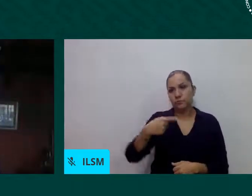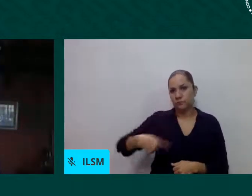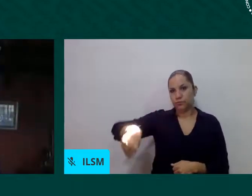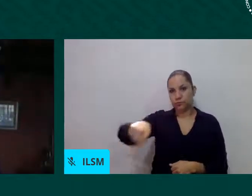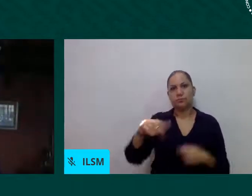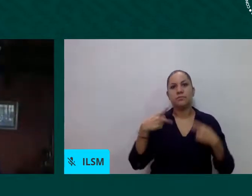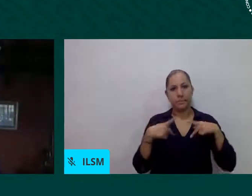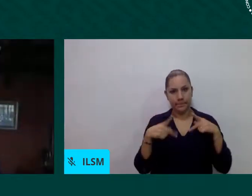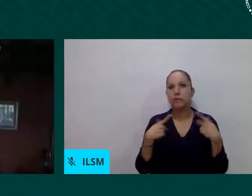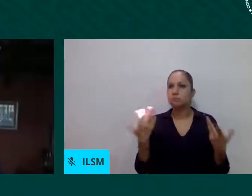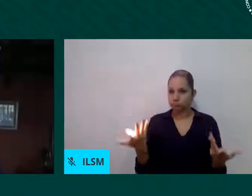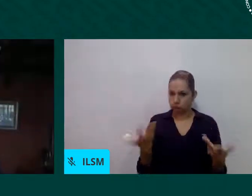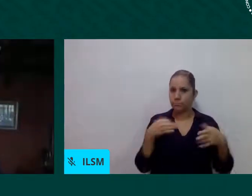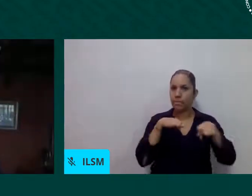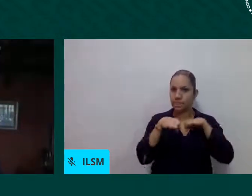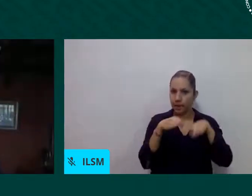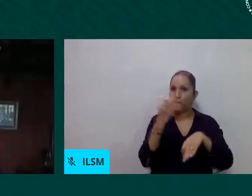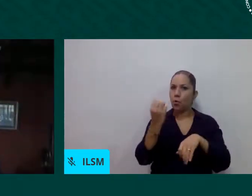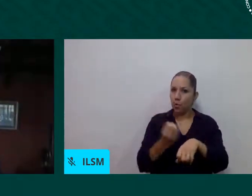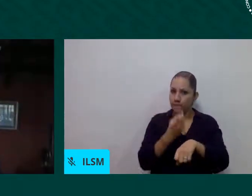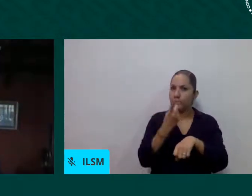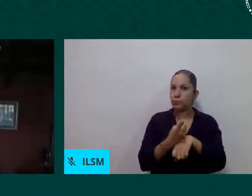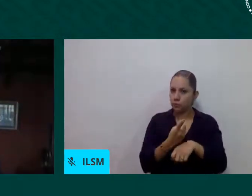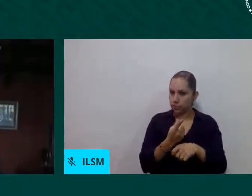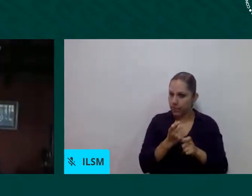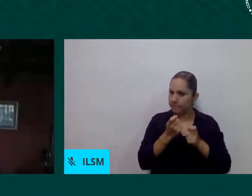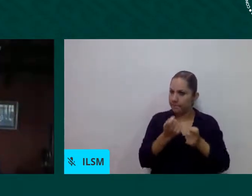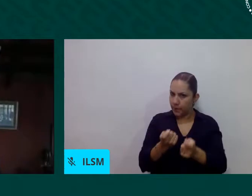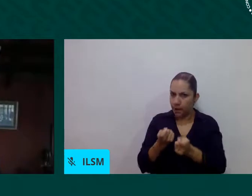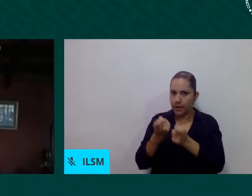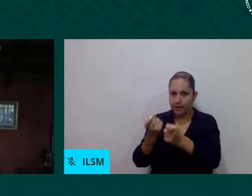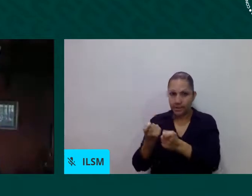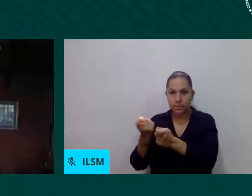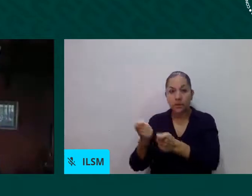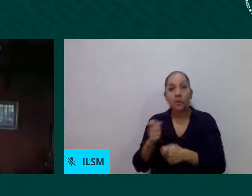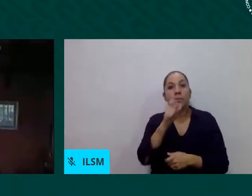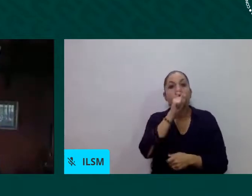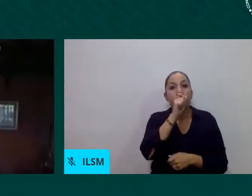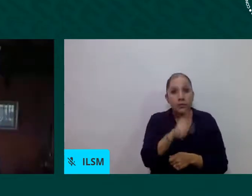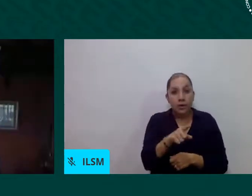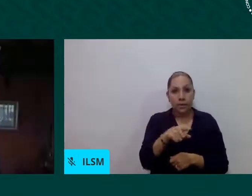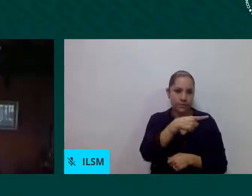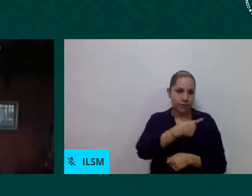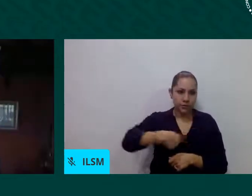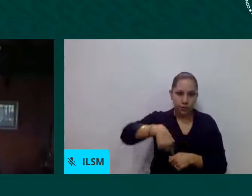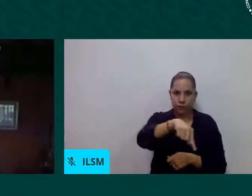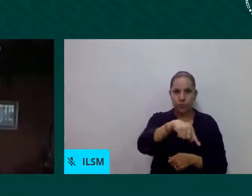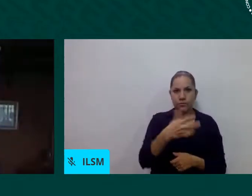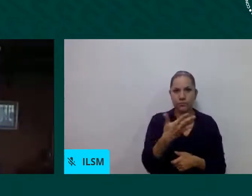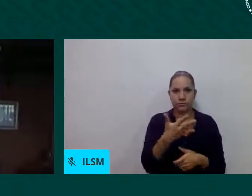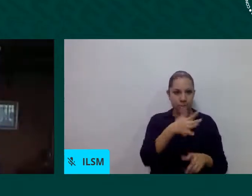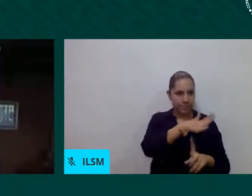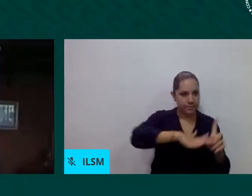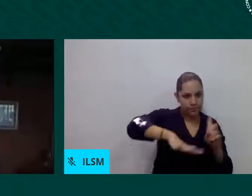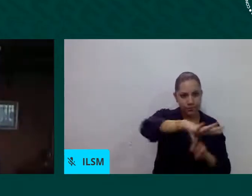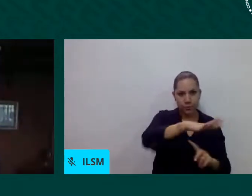alcanzar un fortalecimiento de la organización civil y de sus poblaciones beneficiarias a través de una atención